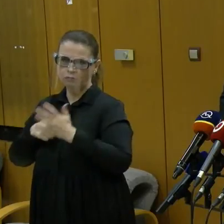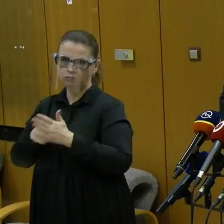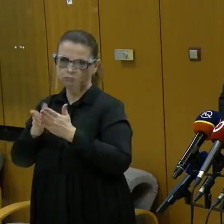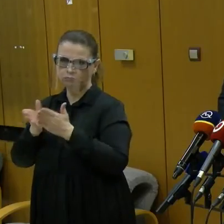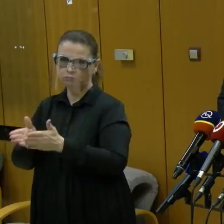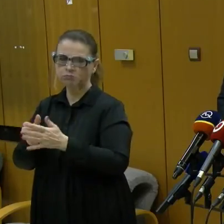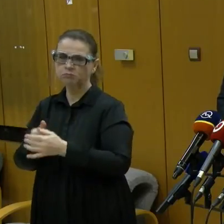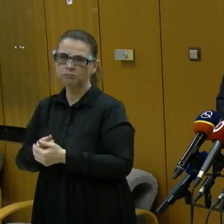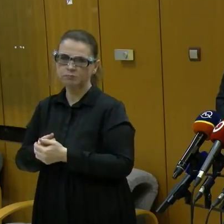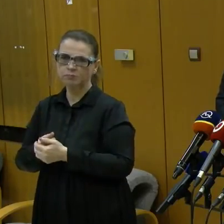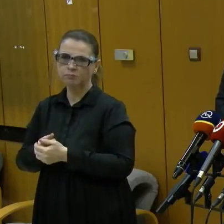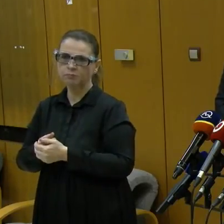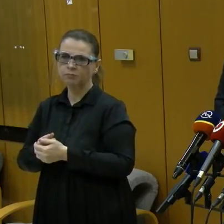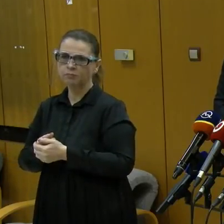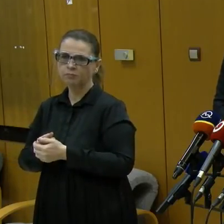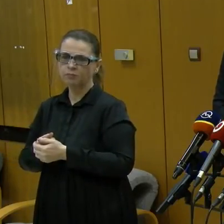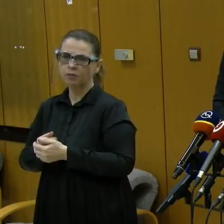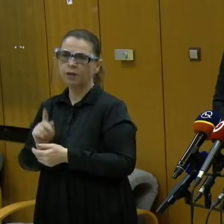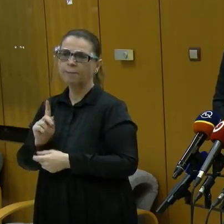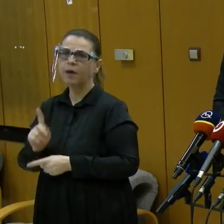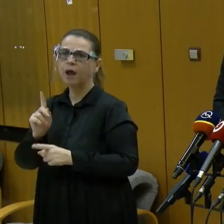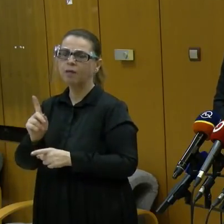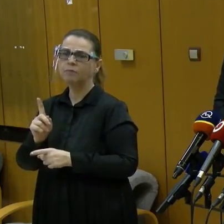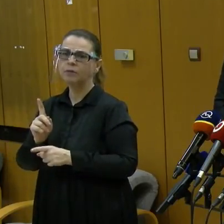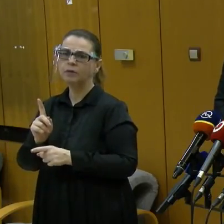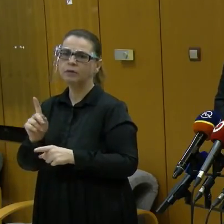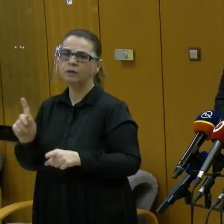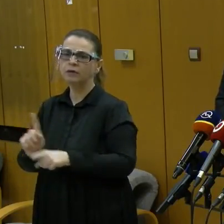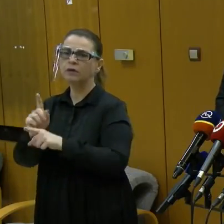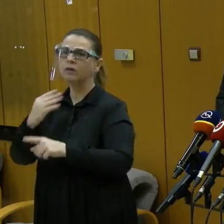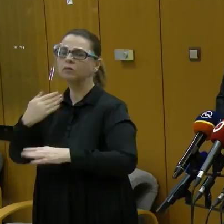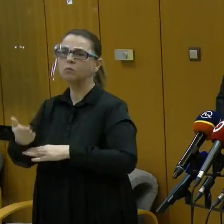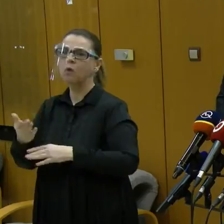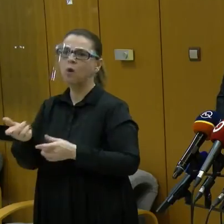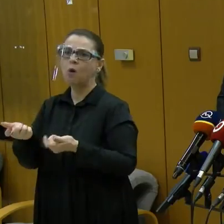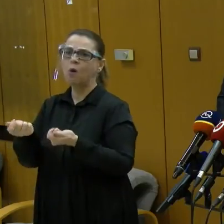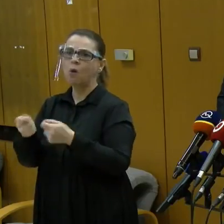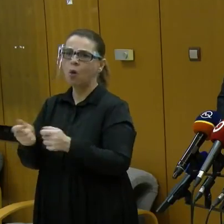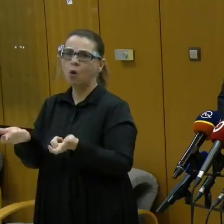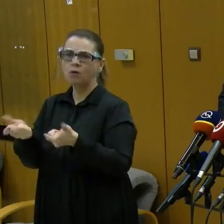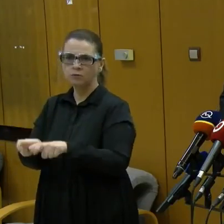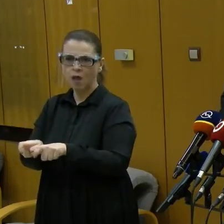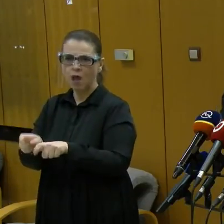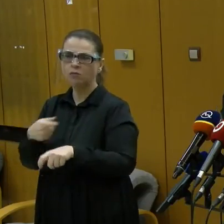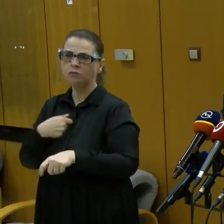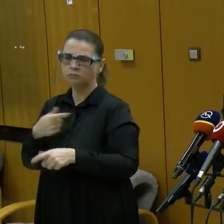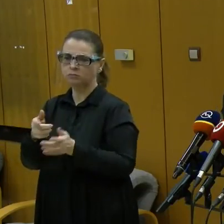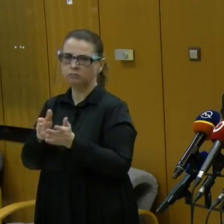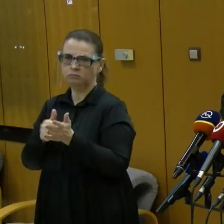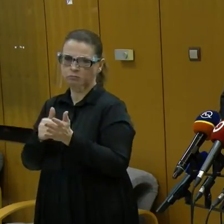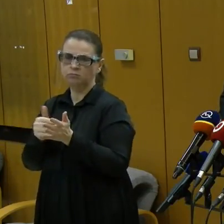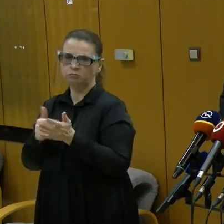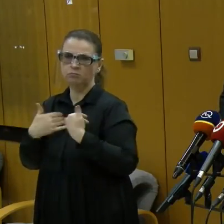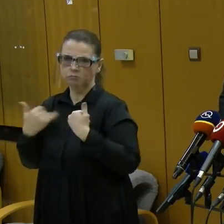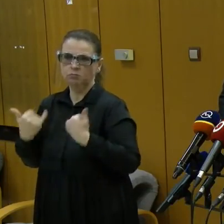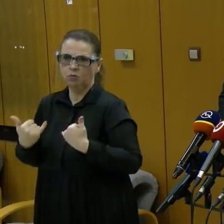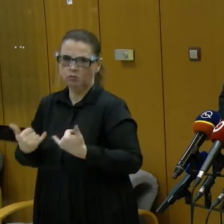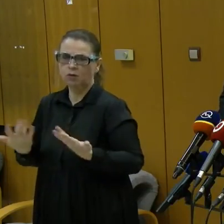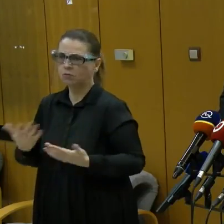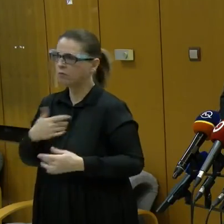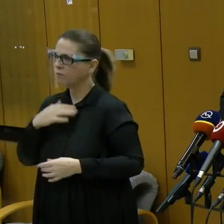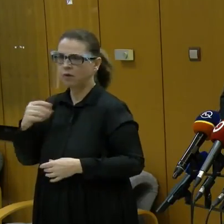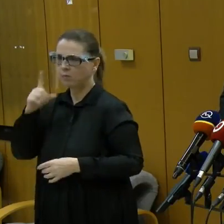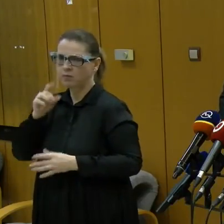ktorý by mal hneď po lockdowne, do ktorého potrebujeme, vzhľadom na závažnú